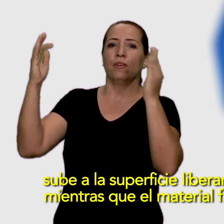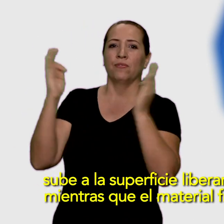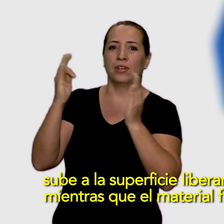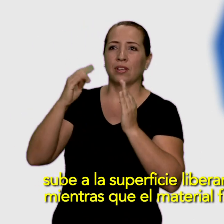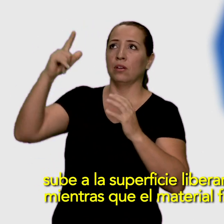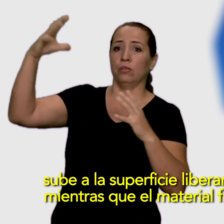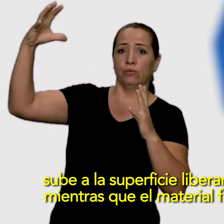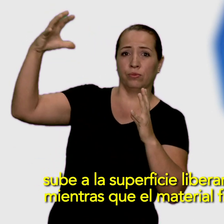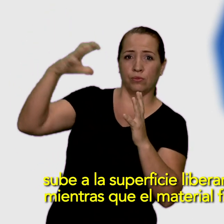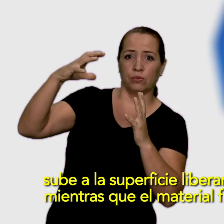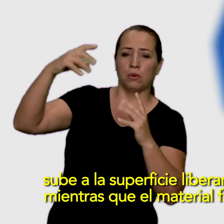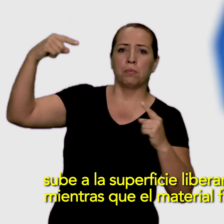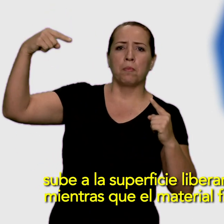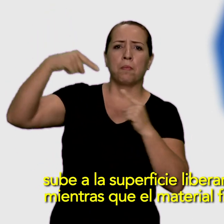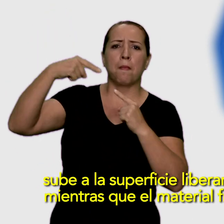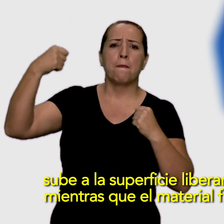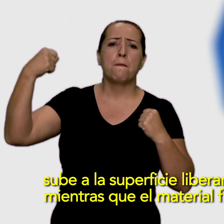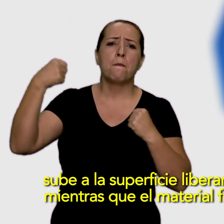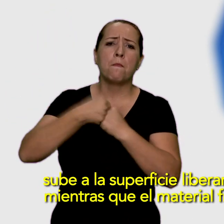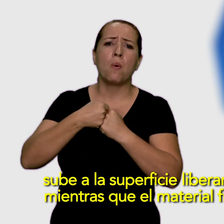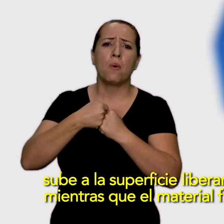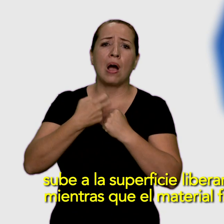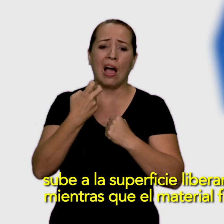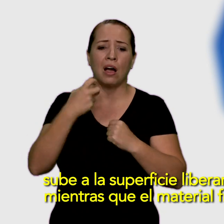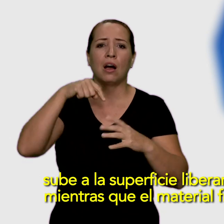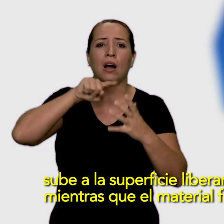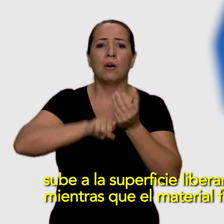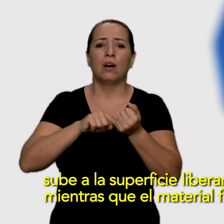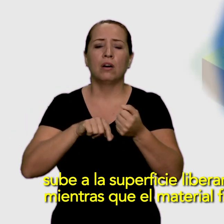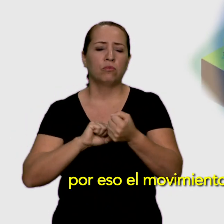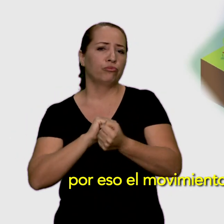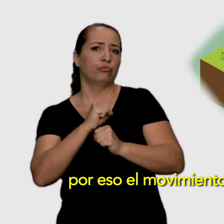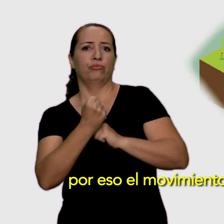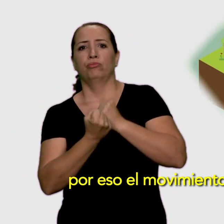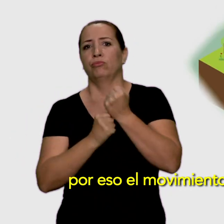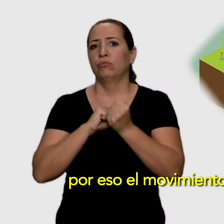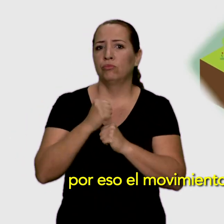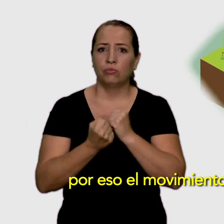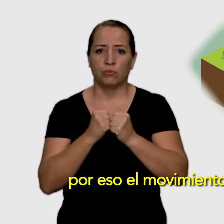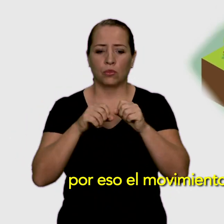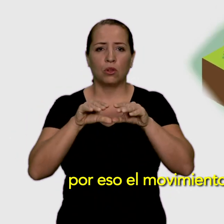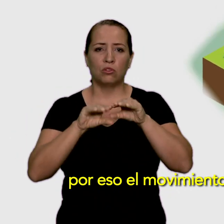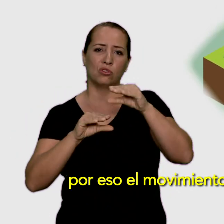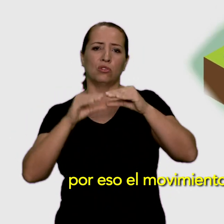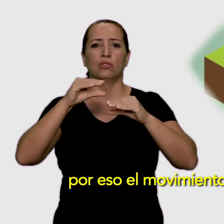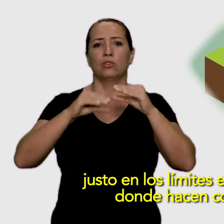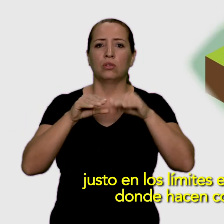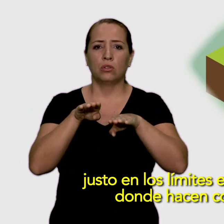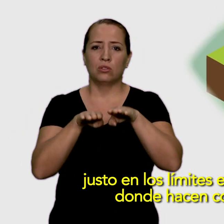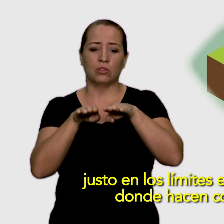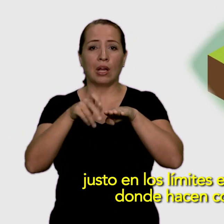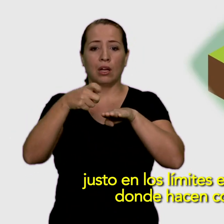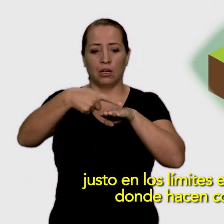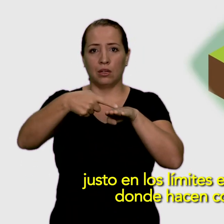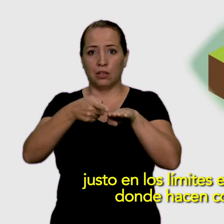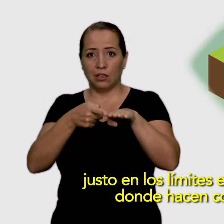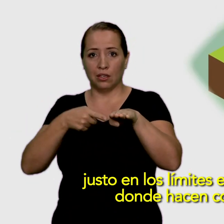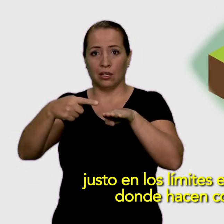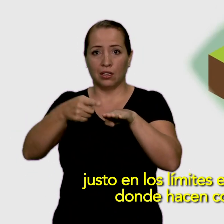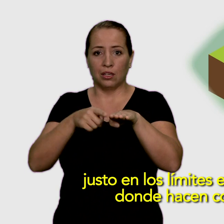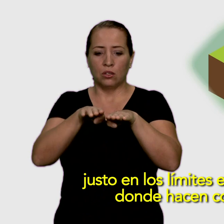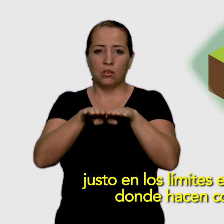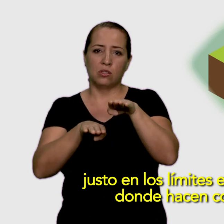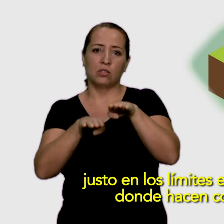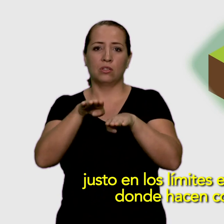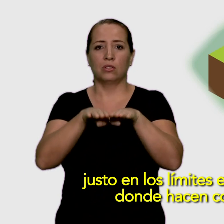liberando calor interno, mientras que el material frío baja al interior. Por eso el movimiento de las placas, justo en los límites entre